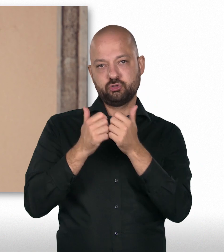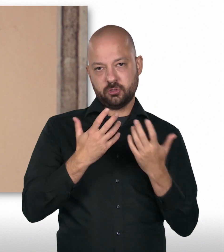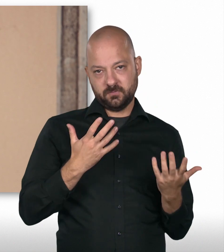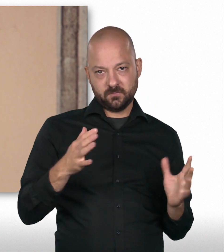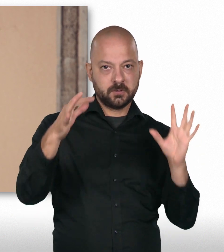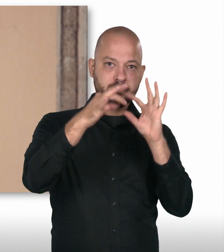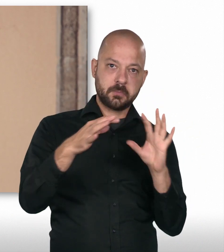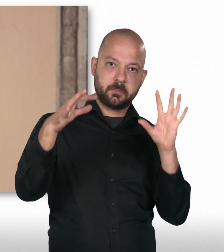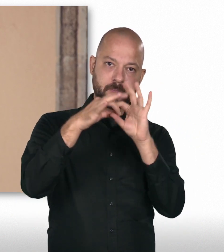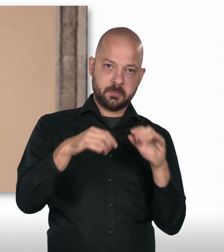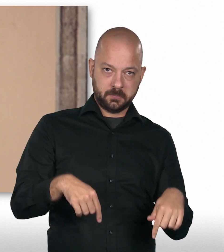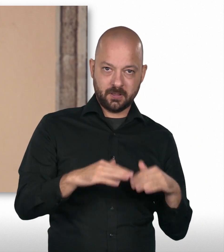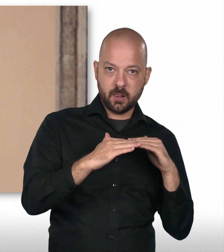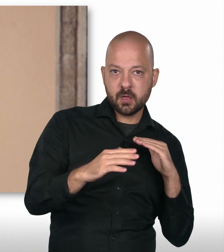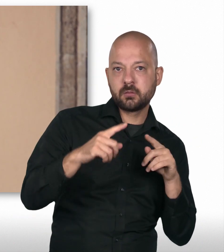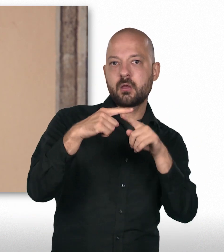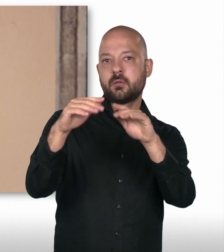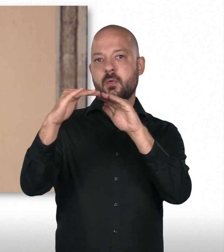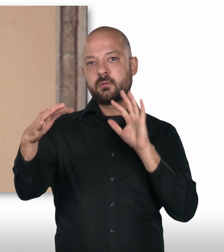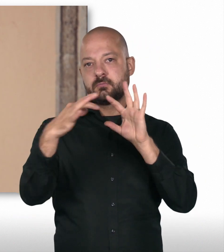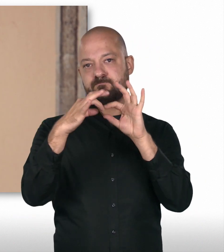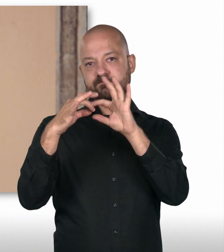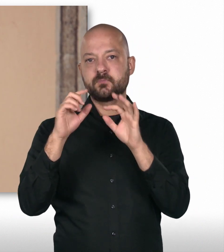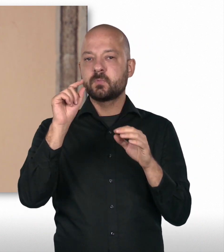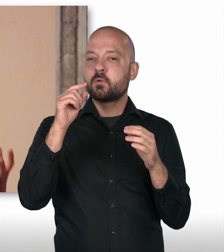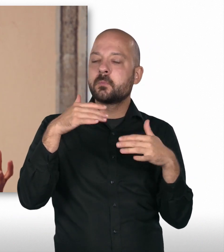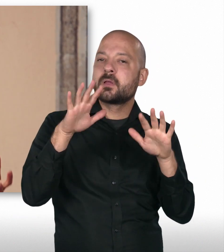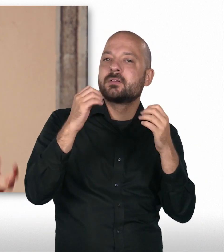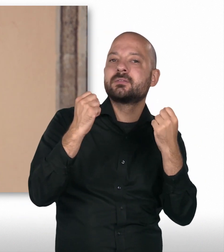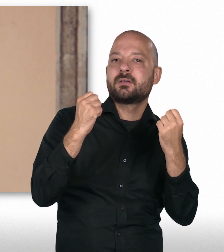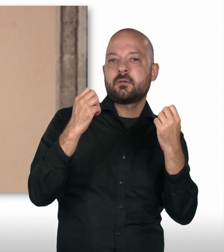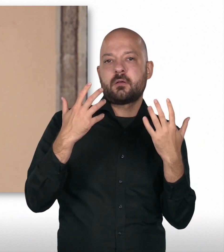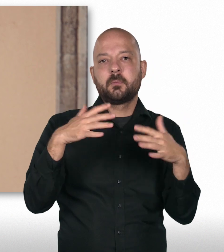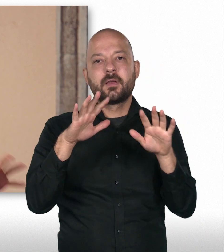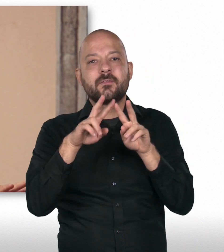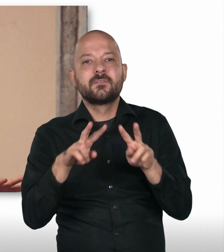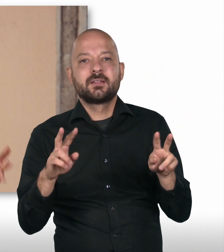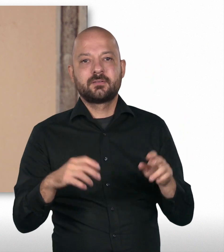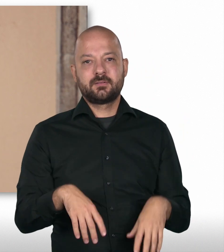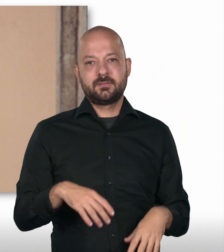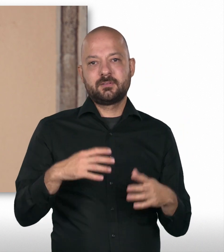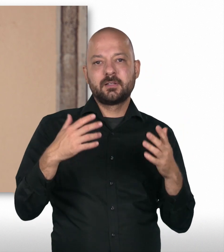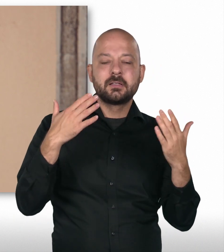Partnerschaften aufzubauen und die Welt vielleicht ein kleines bisschen sicherer, friedlicher und